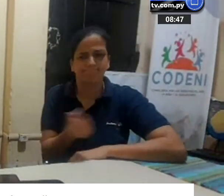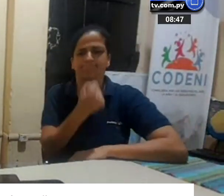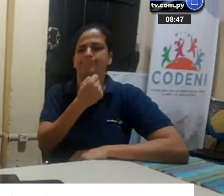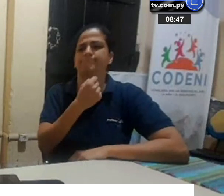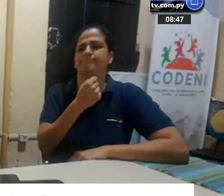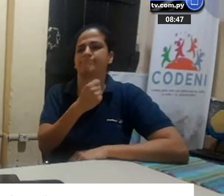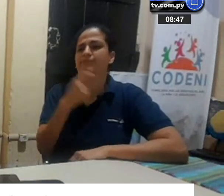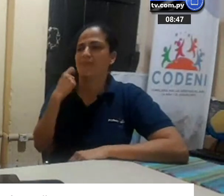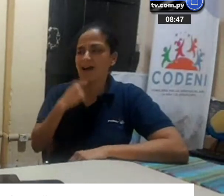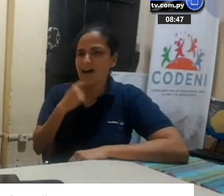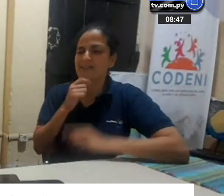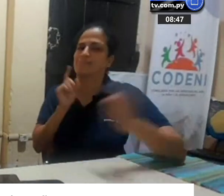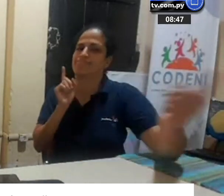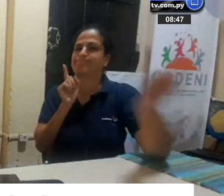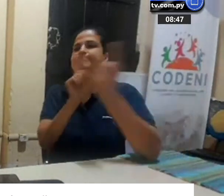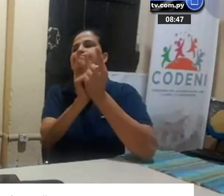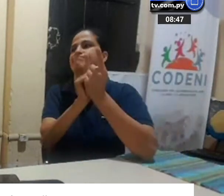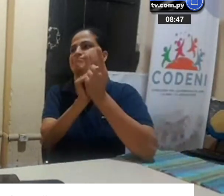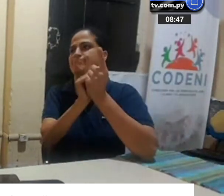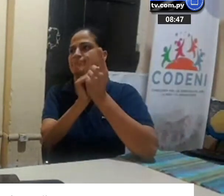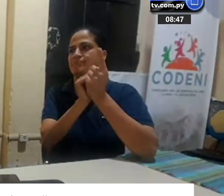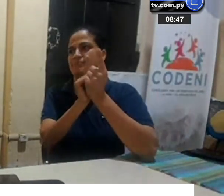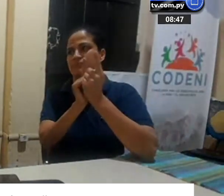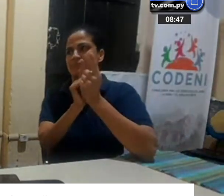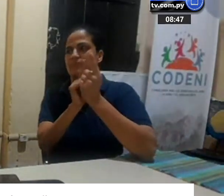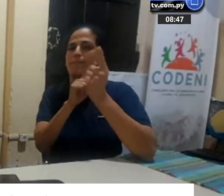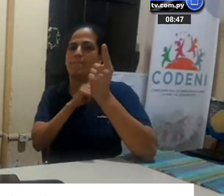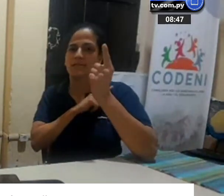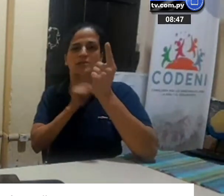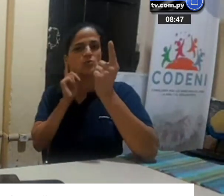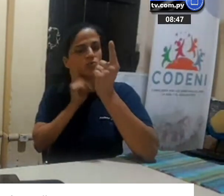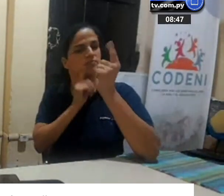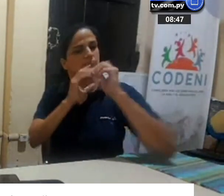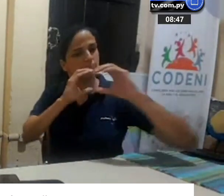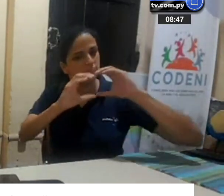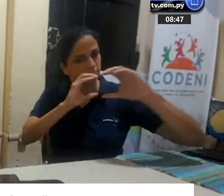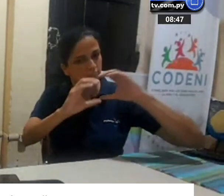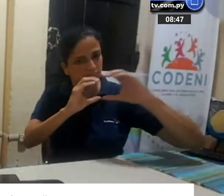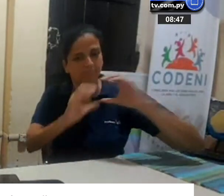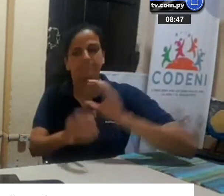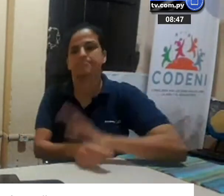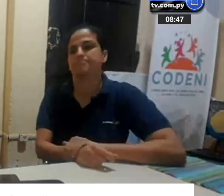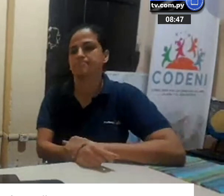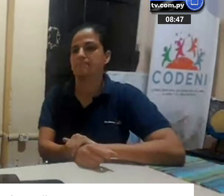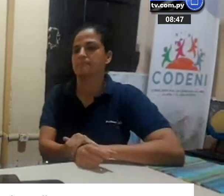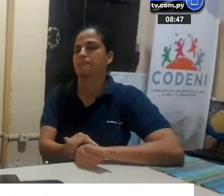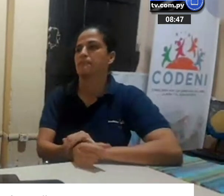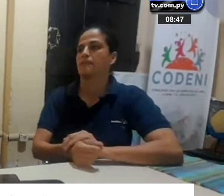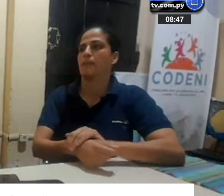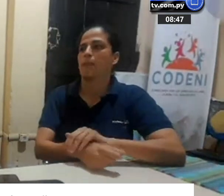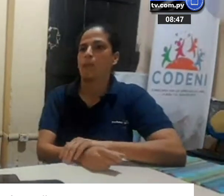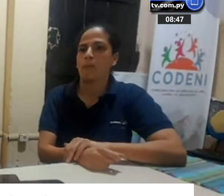primer y segundo módulo. Pero tenemos que reunirnos y hablar nuevamente con esas personas para que